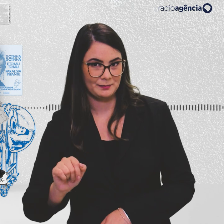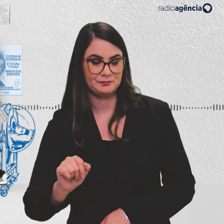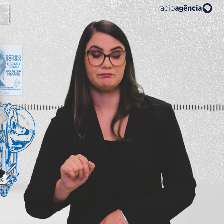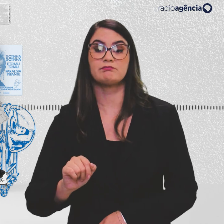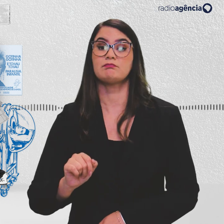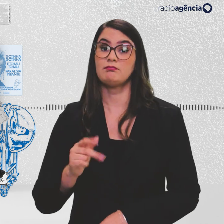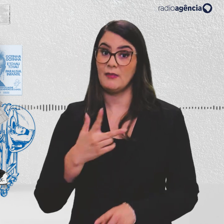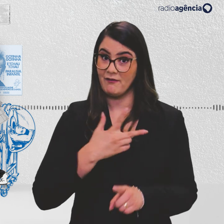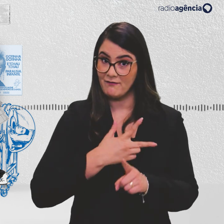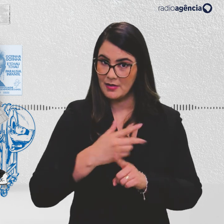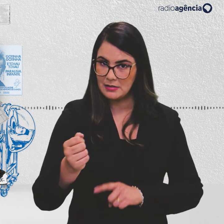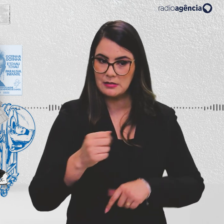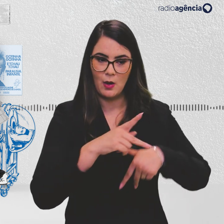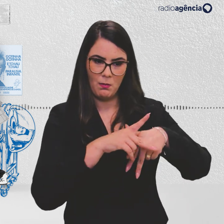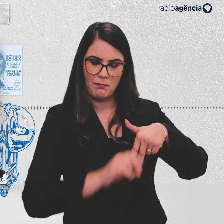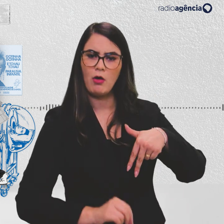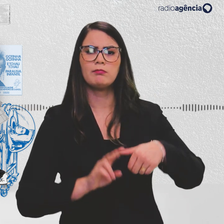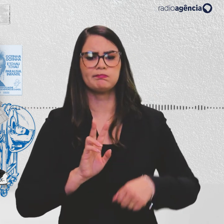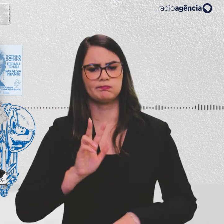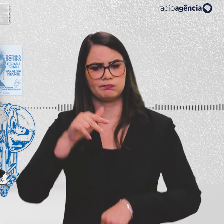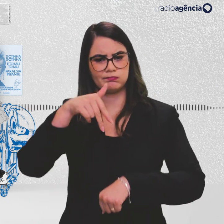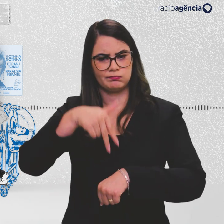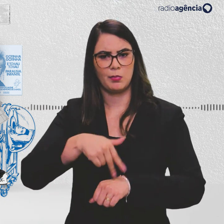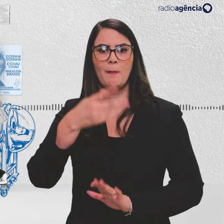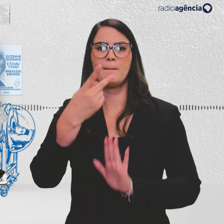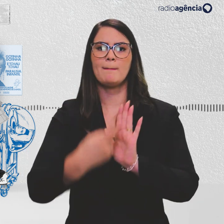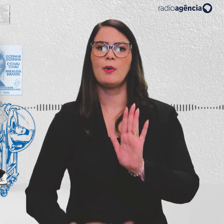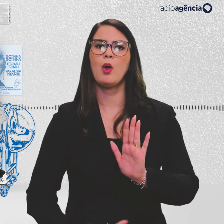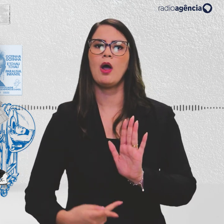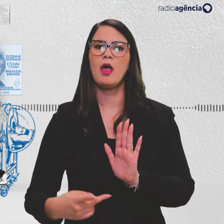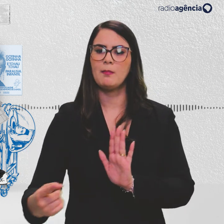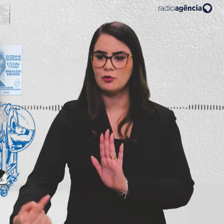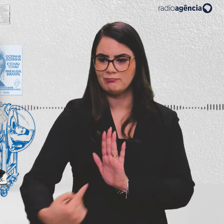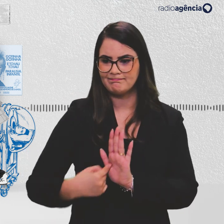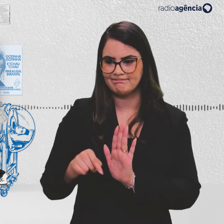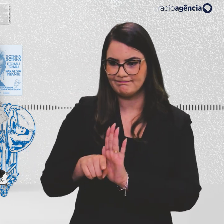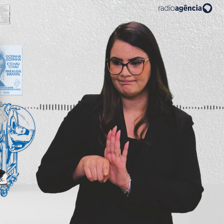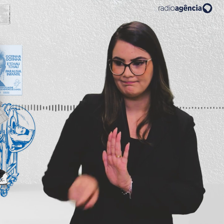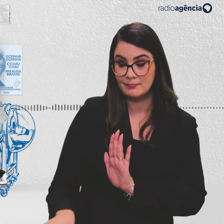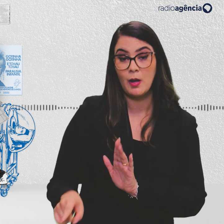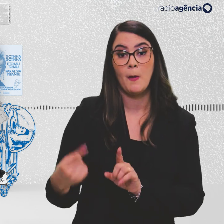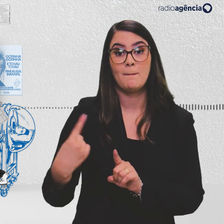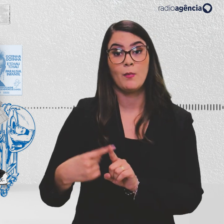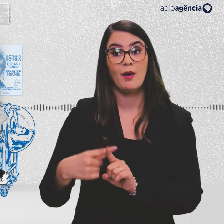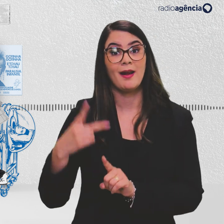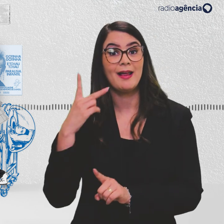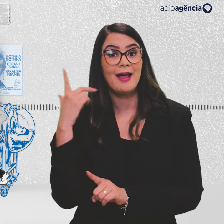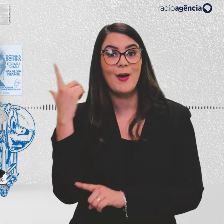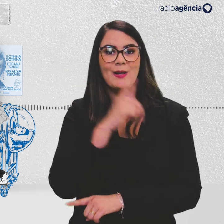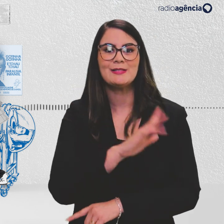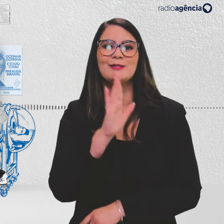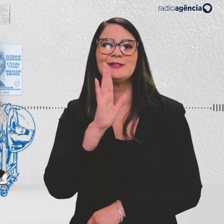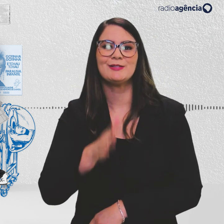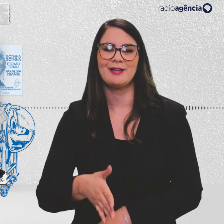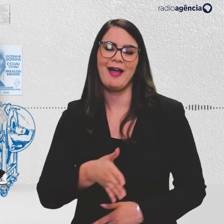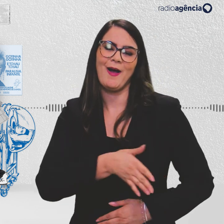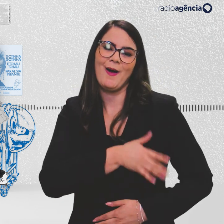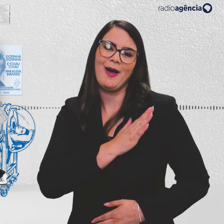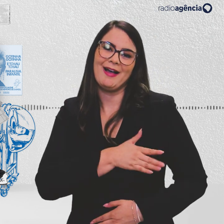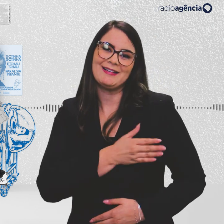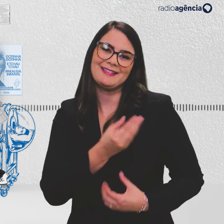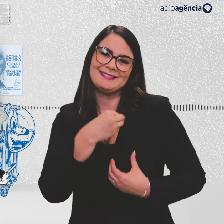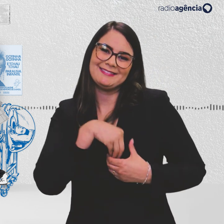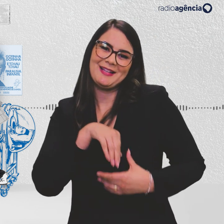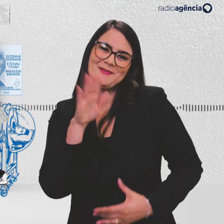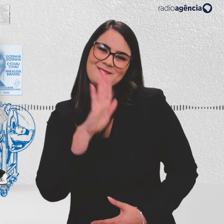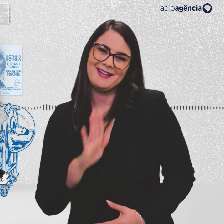se impôs como símbolo do Programa Nacional de Imunizações, porque o Zé Gotinha já tinha ganhado o coração dos brasileiros e